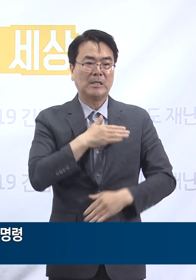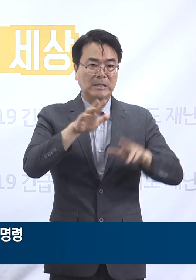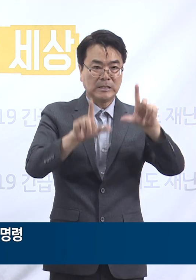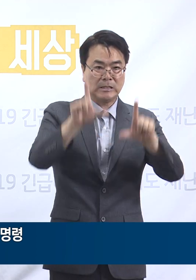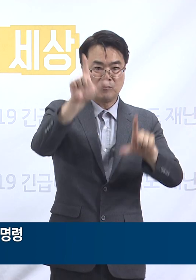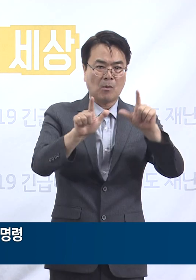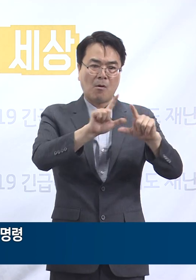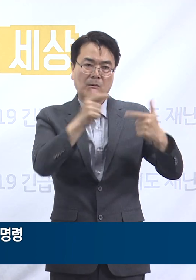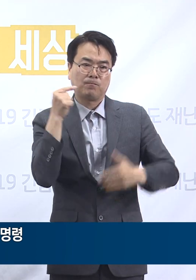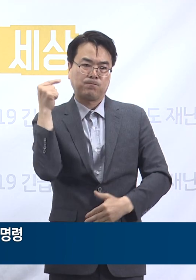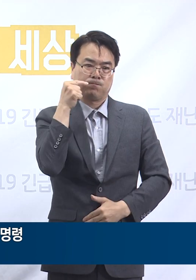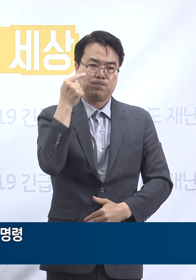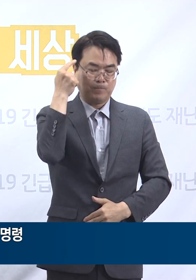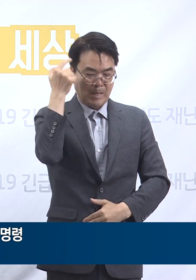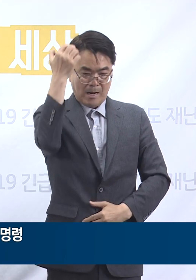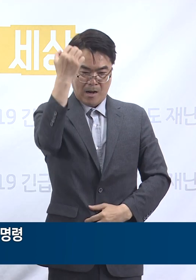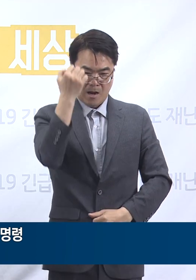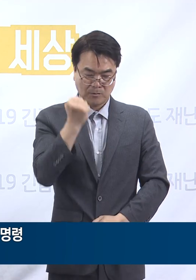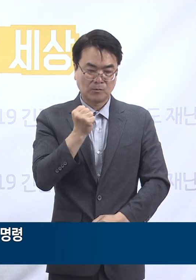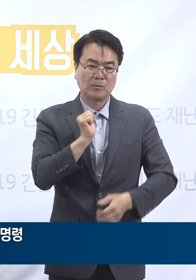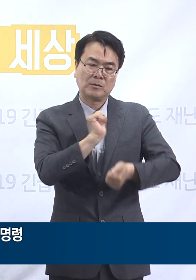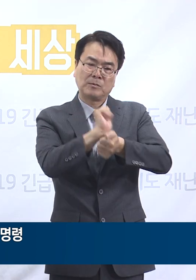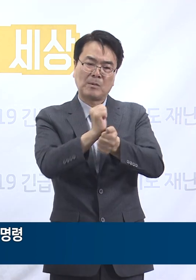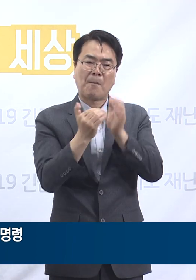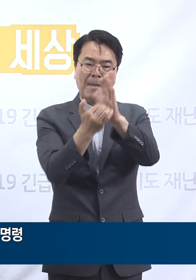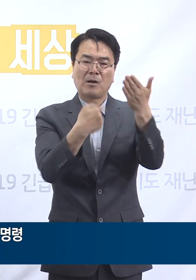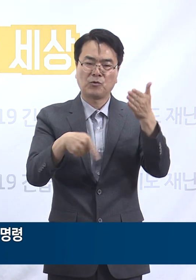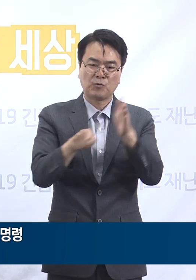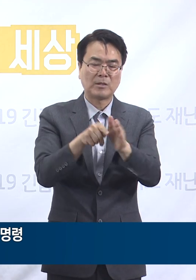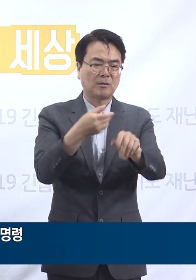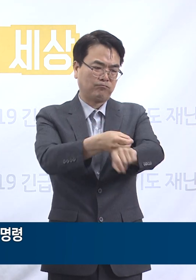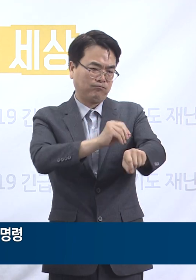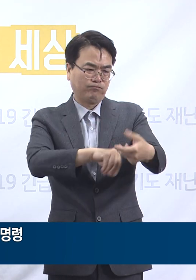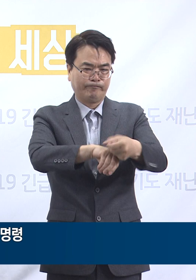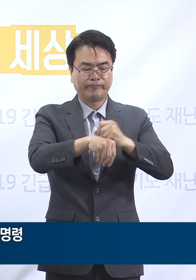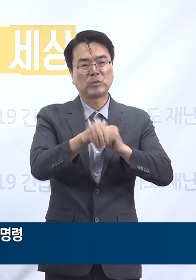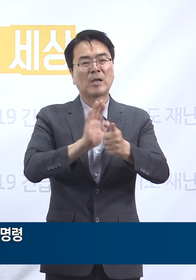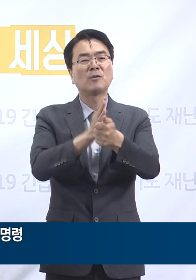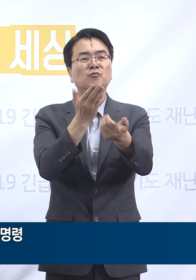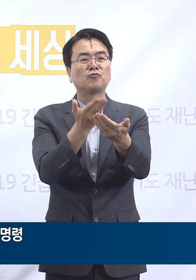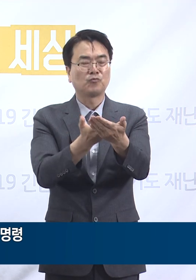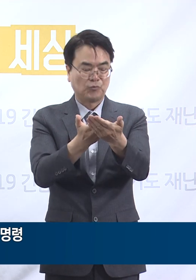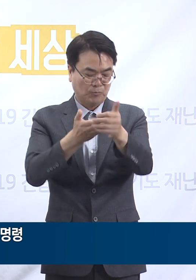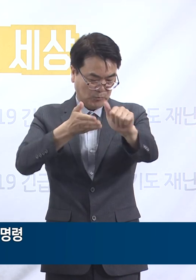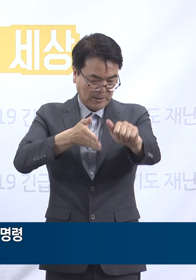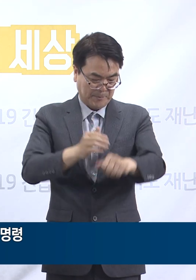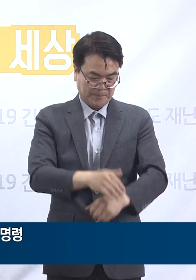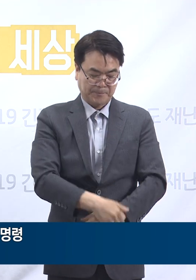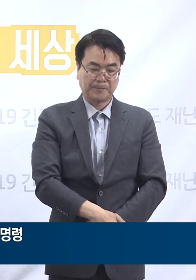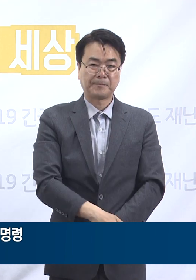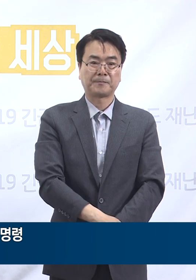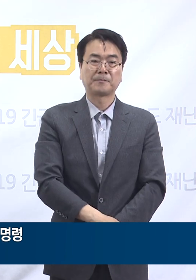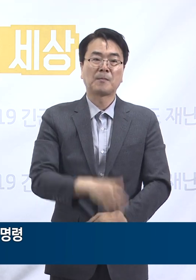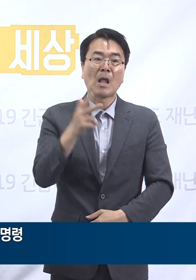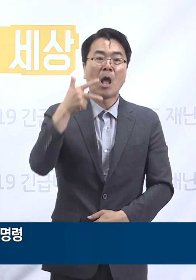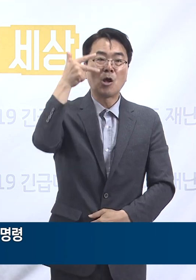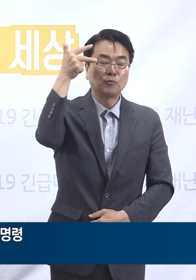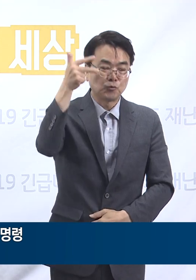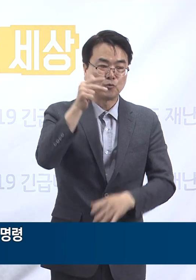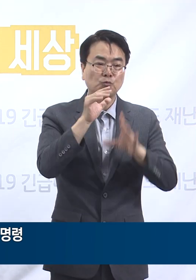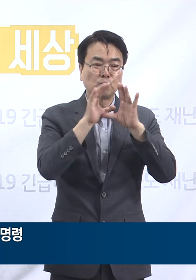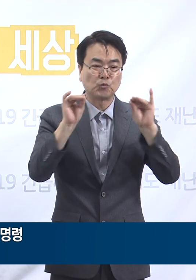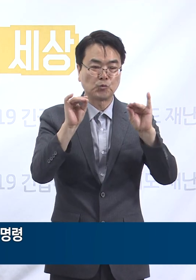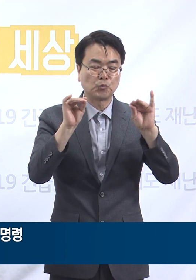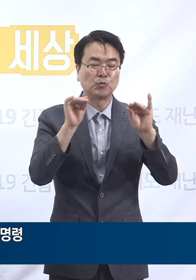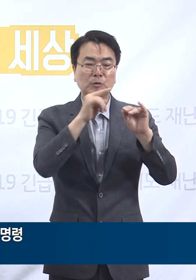주시고 지역사회 감염 확산 차단에 협조해 주실 것을 부탁드립니다. 주말 동안에도 수도권을